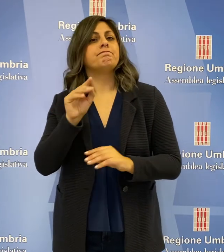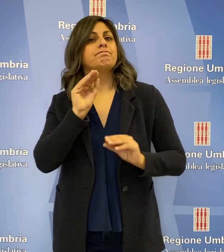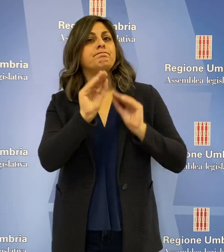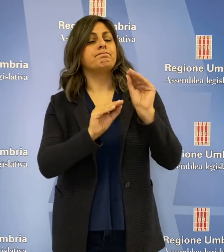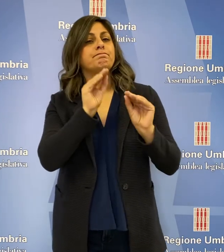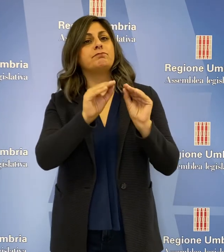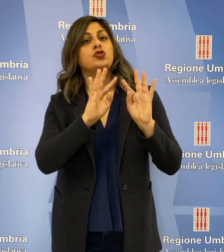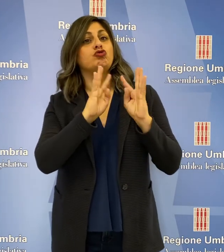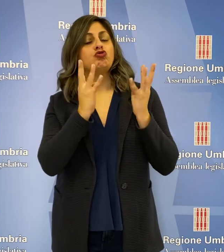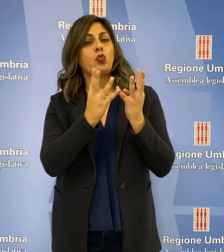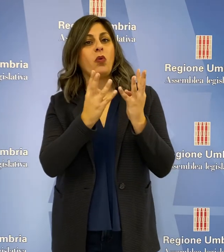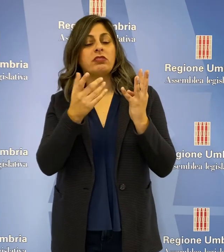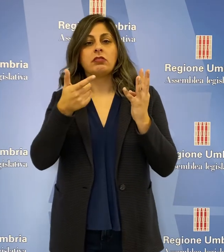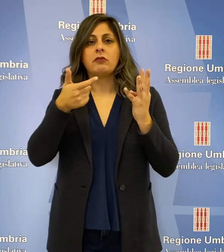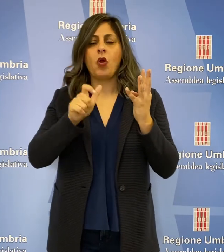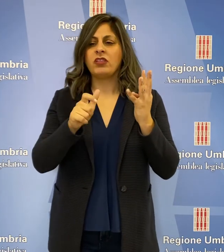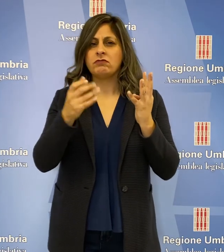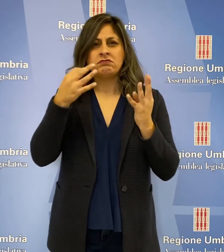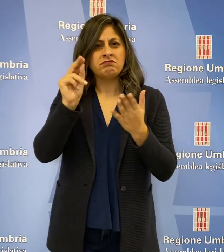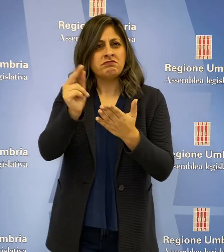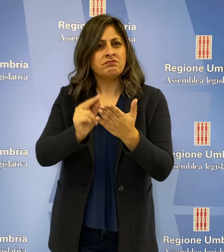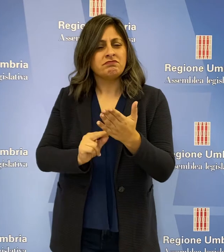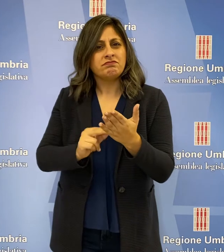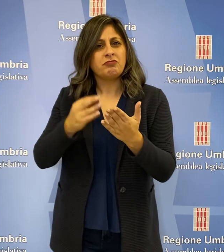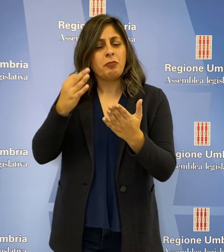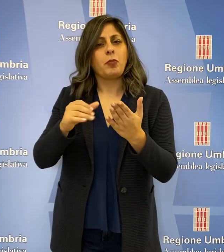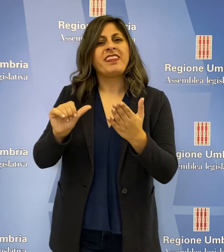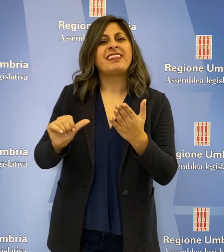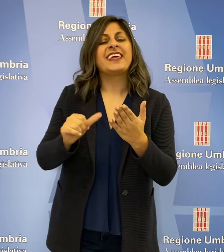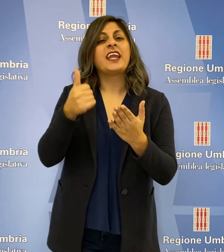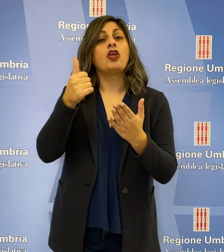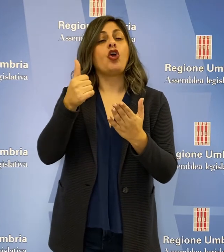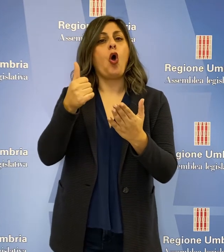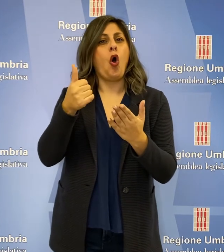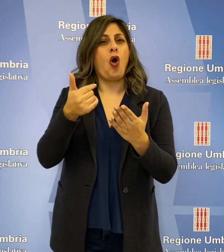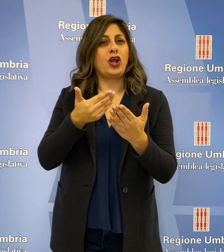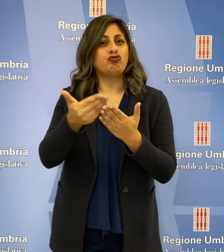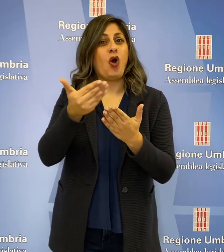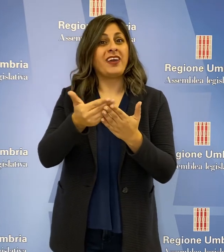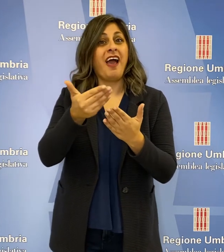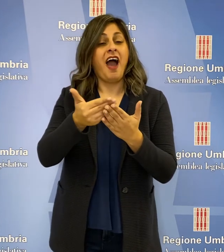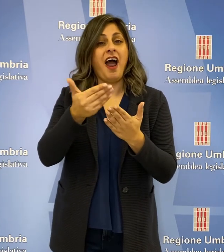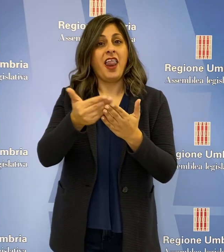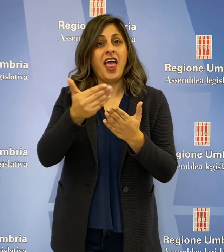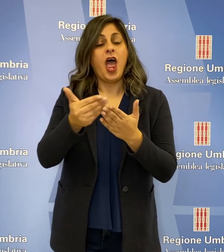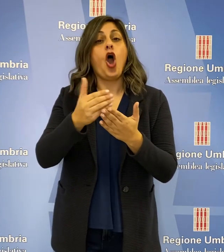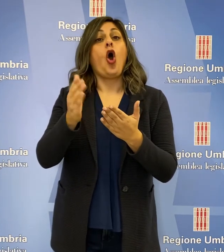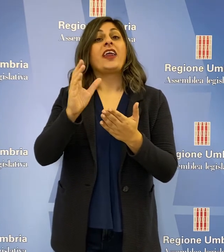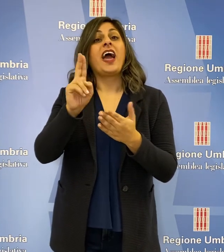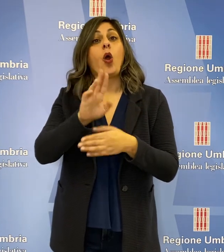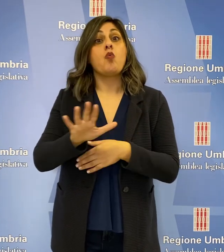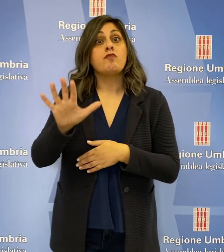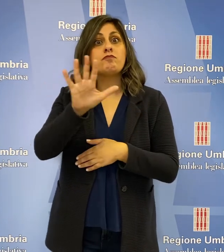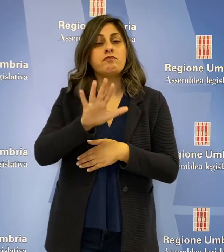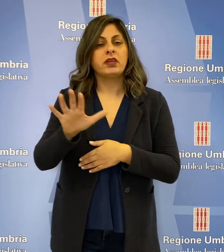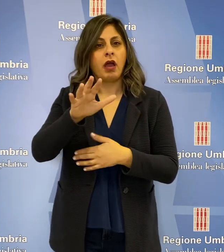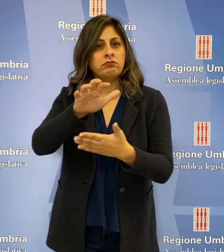Stelle hanno interrogato la Giunta sulle accuse riportate in un articolo del direttore del quotidiano Corriere dell'Umbria